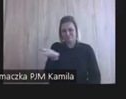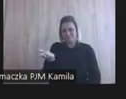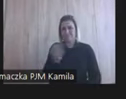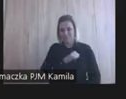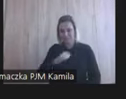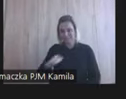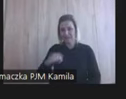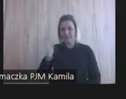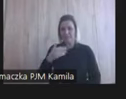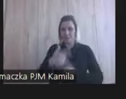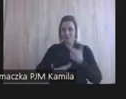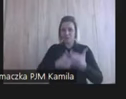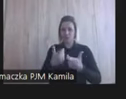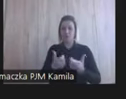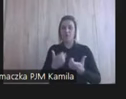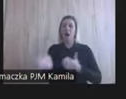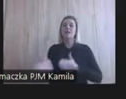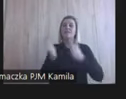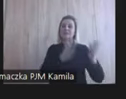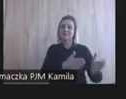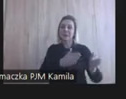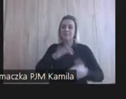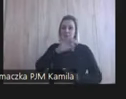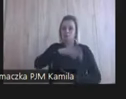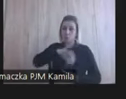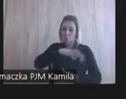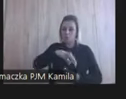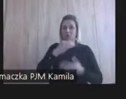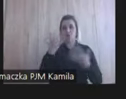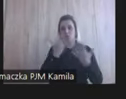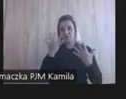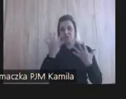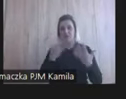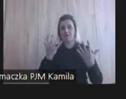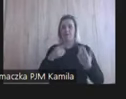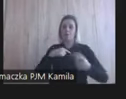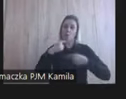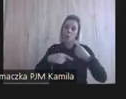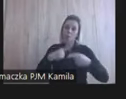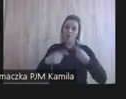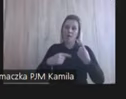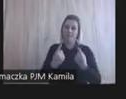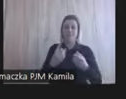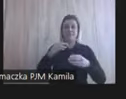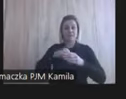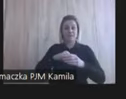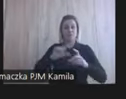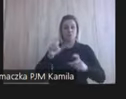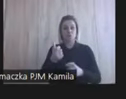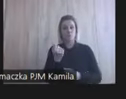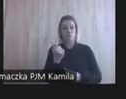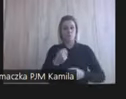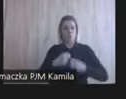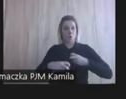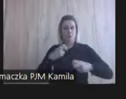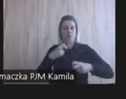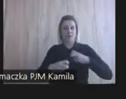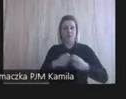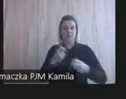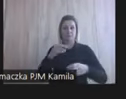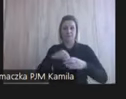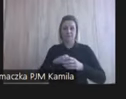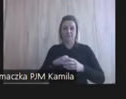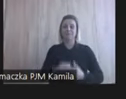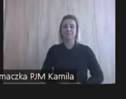Może przejdźmy do kuchni i przejdźmy do łazienki. Powiem wam, co było takim sporym wyzwaniem. Sporym wyzwaniem